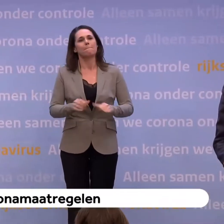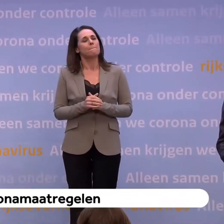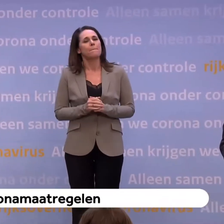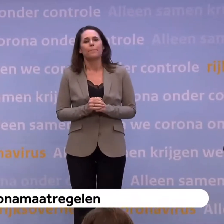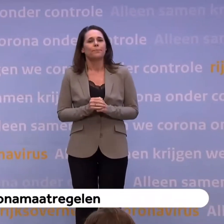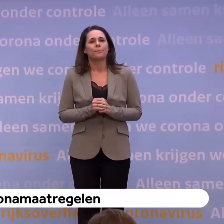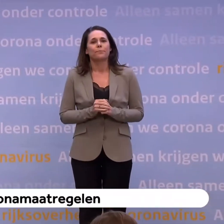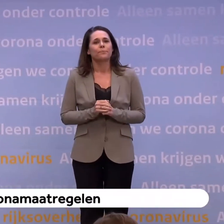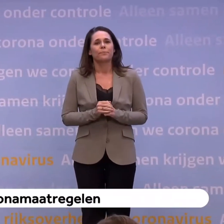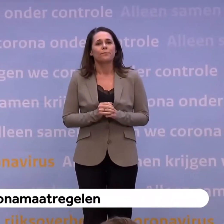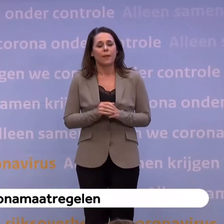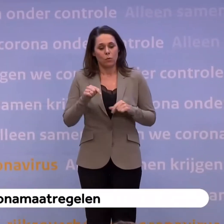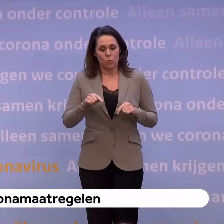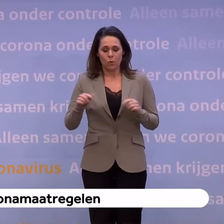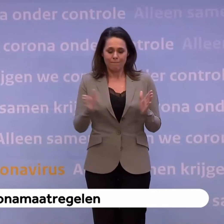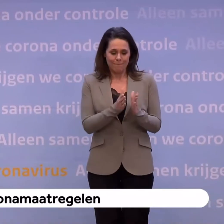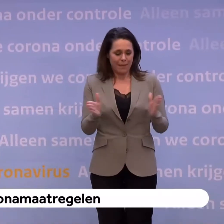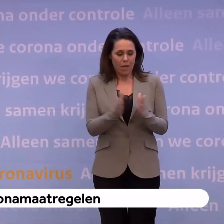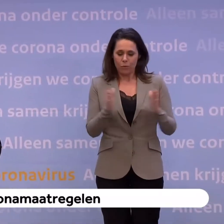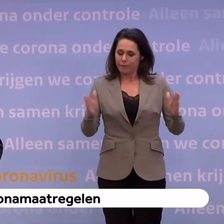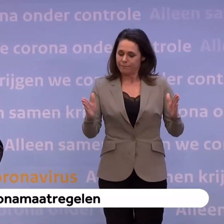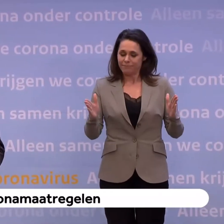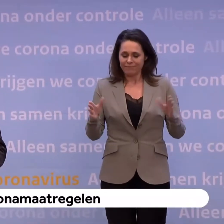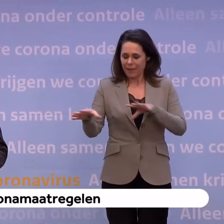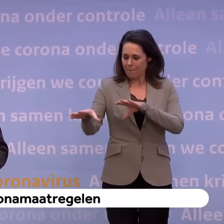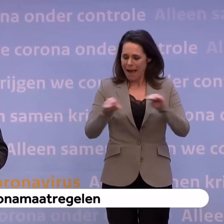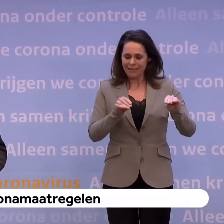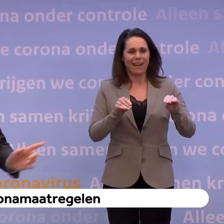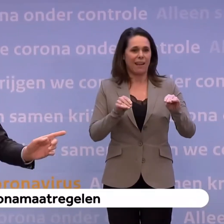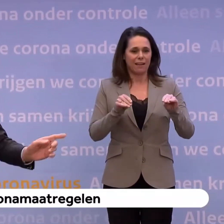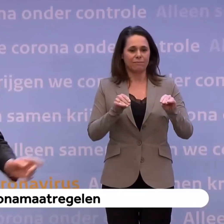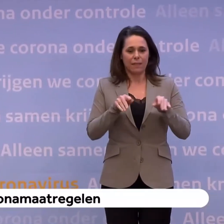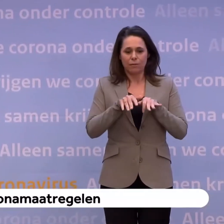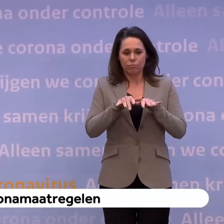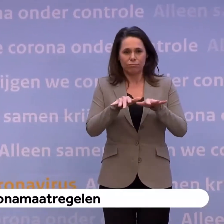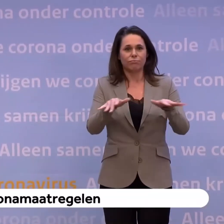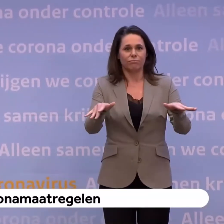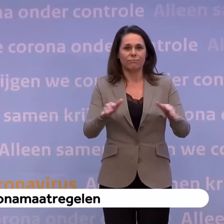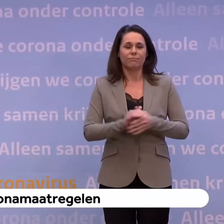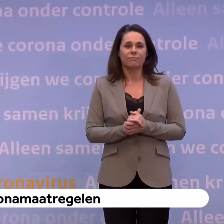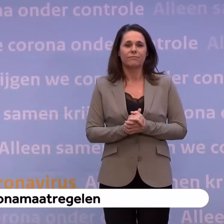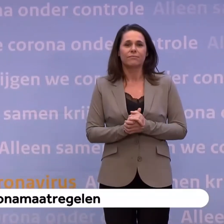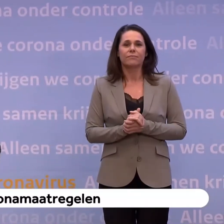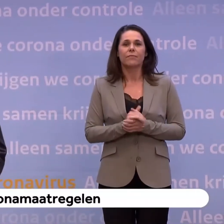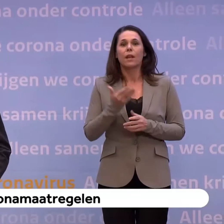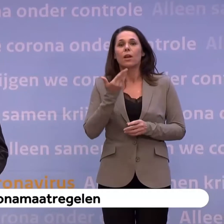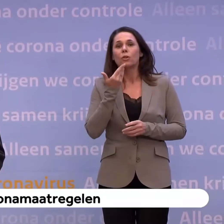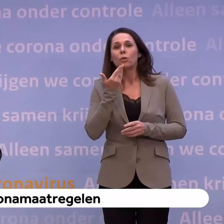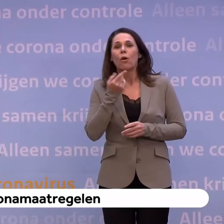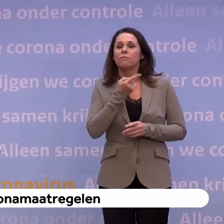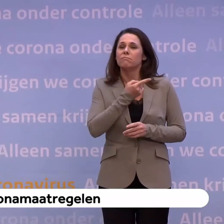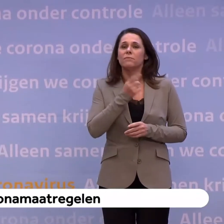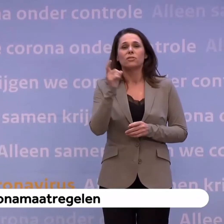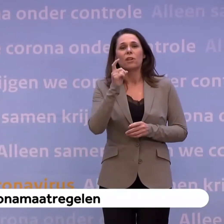zitten nu in de periode waarin de maatregelen hun werk moeten doen. Hugo de Jonge zal u zo bijpraten over een aantal